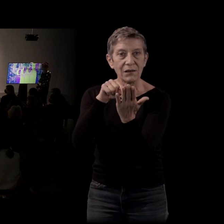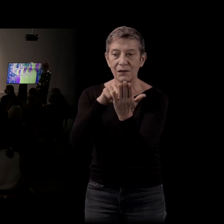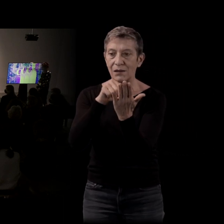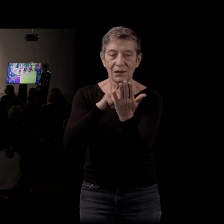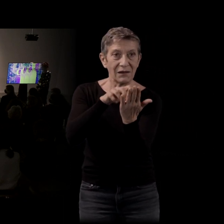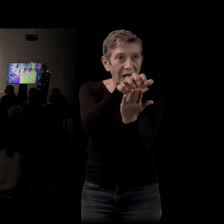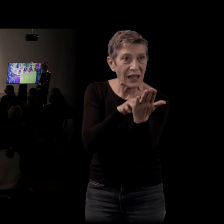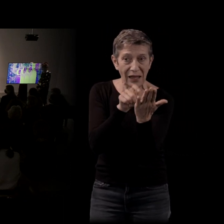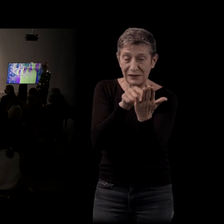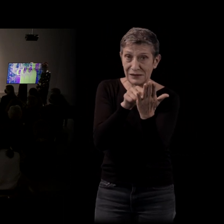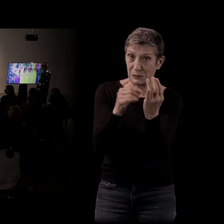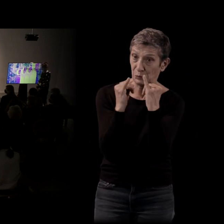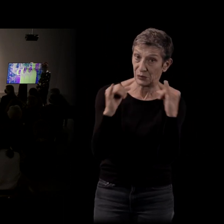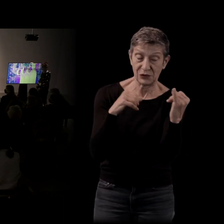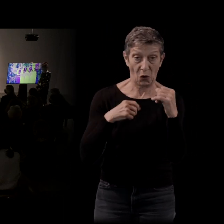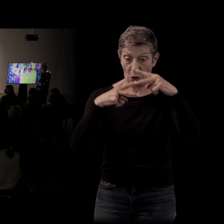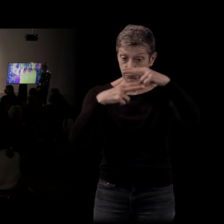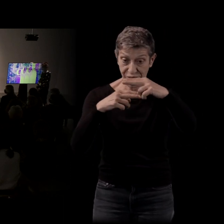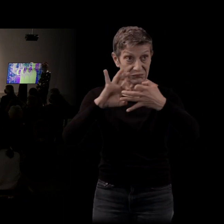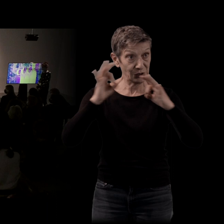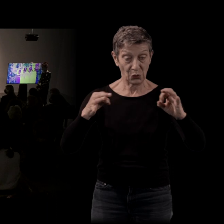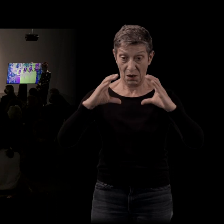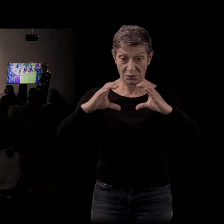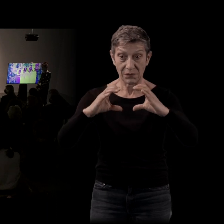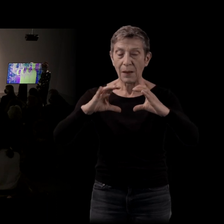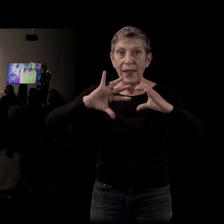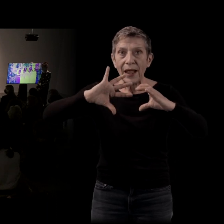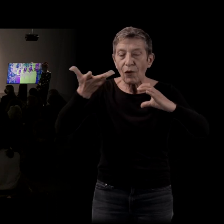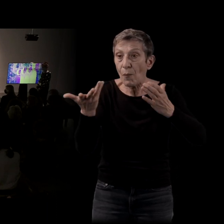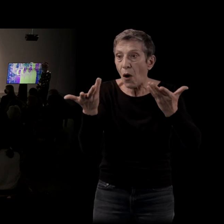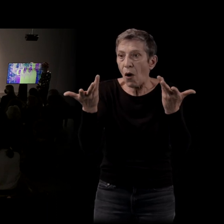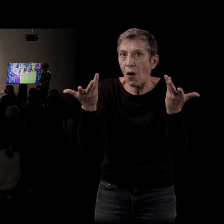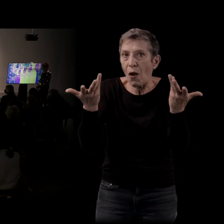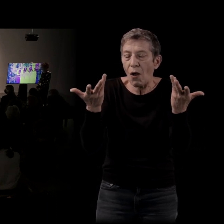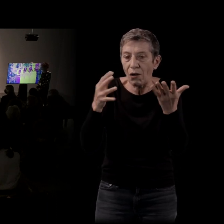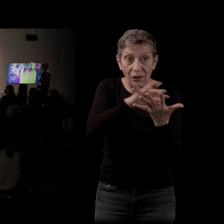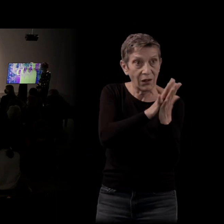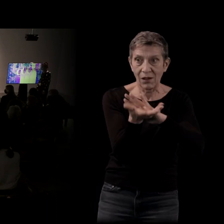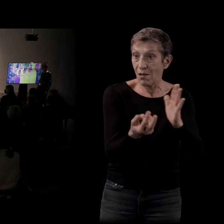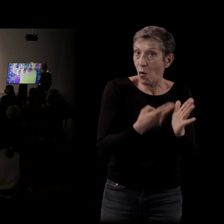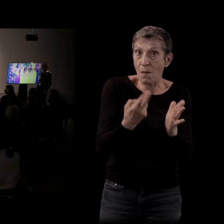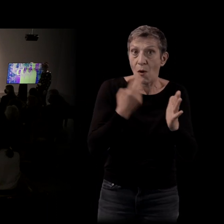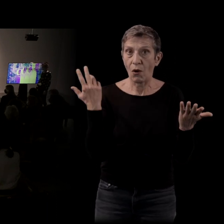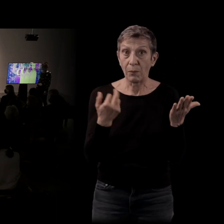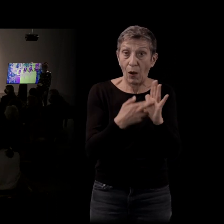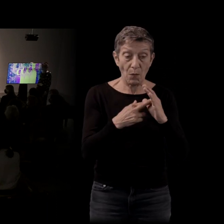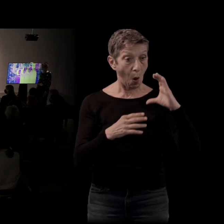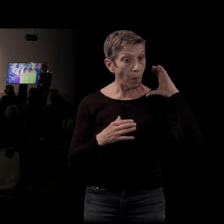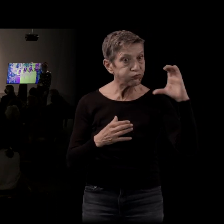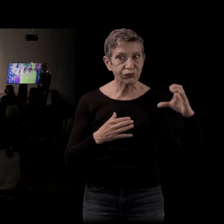être closes sur elles-mêmes et comment on les ouvre et on fait des romans parce que vos romans sont longs, c'est des fresques et comment on passe de l à l'autre, comment les deux